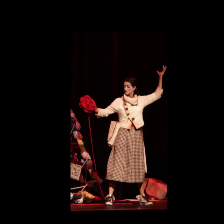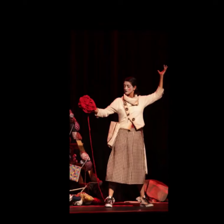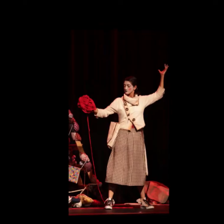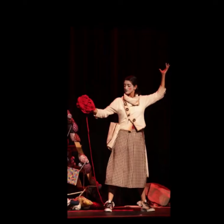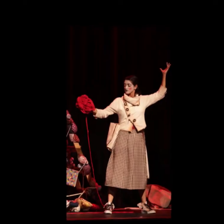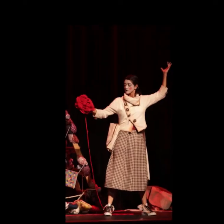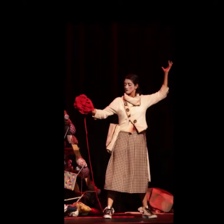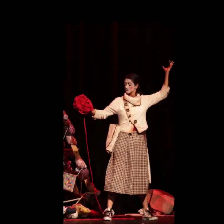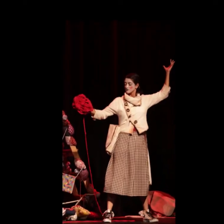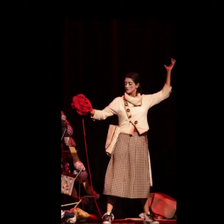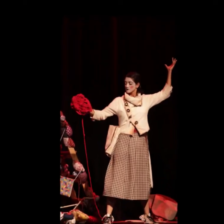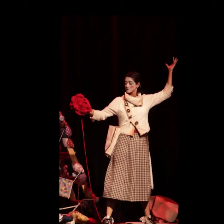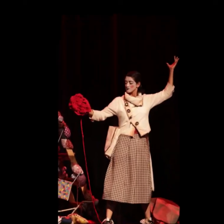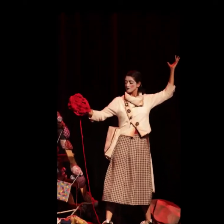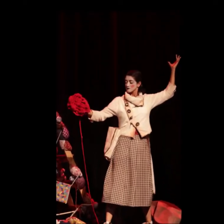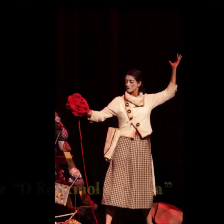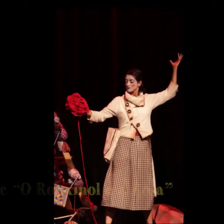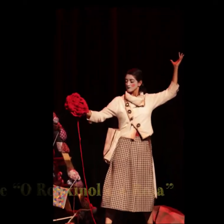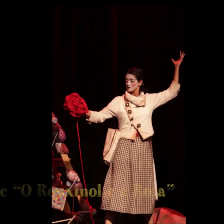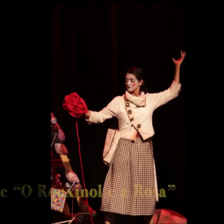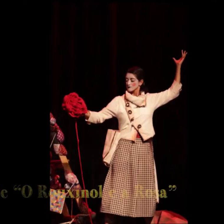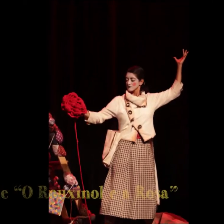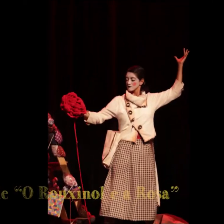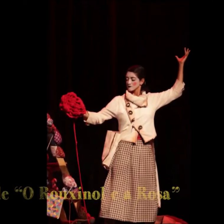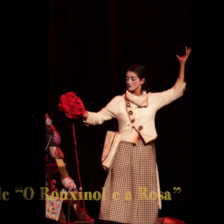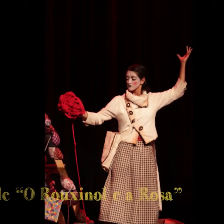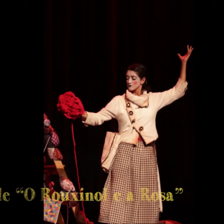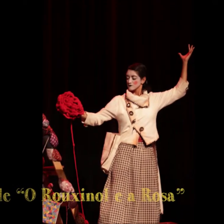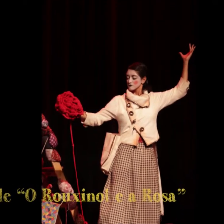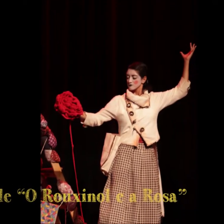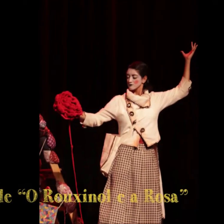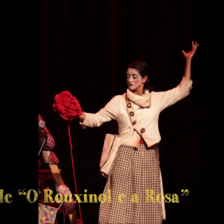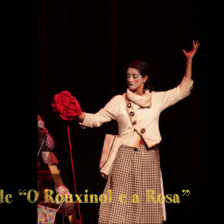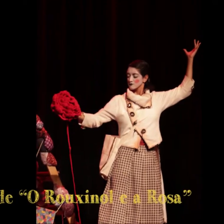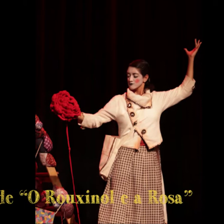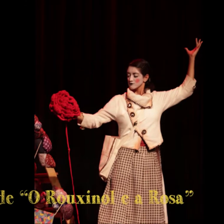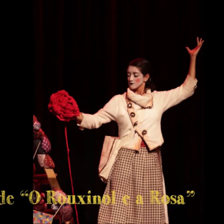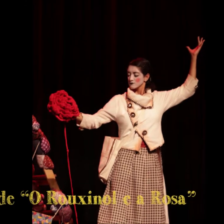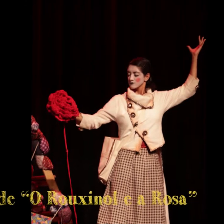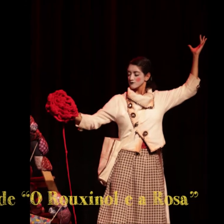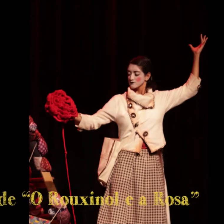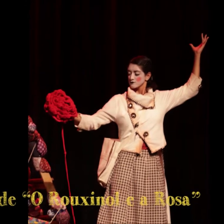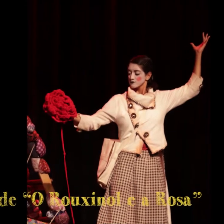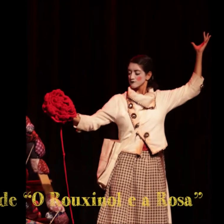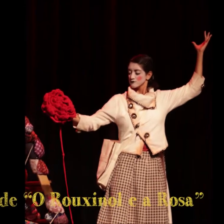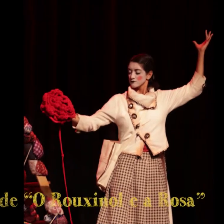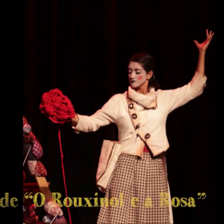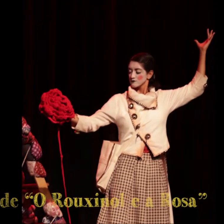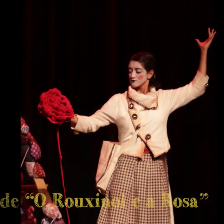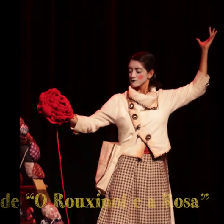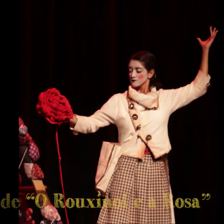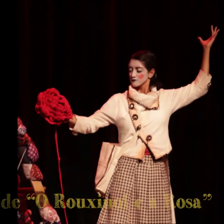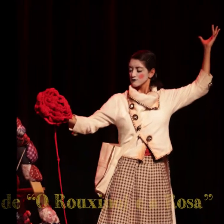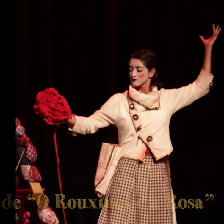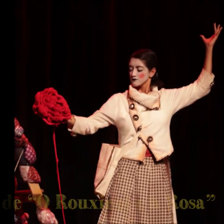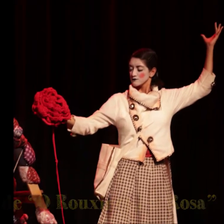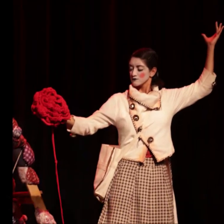Sob um foco de luz branco está a Mariana, com a maquiagem branca e bochechas vermelhas. Ela está de pé,